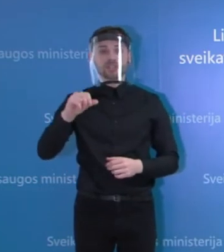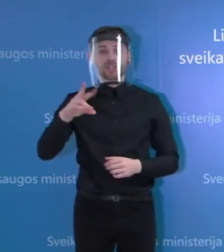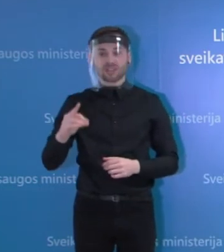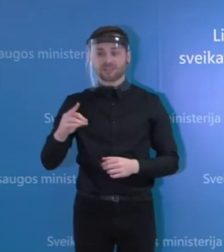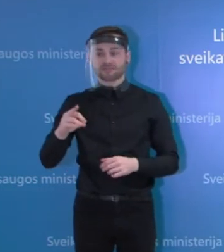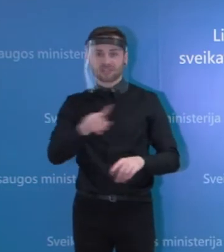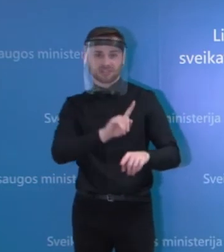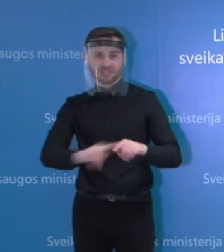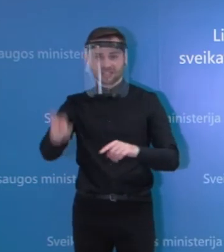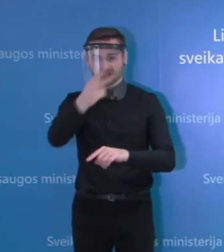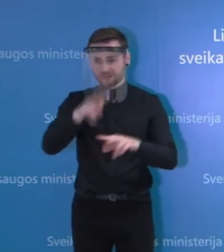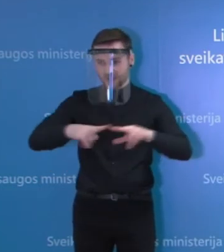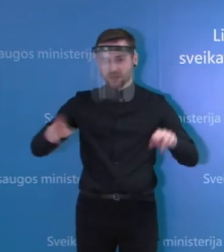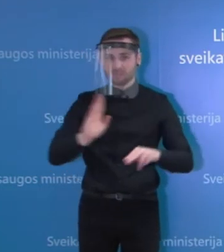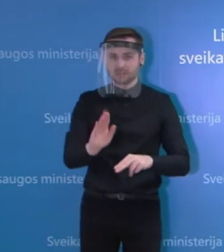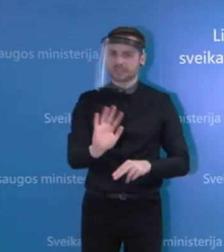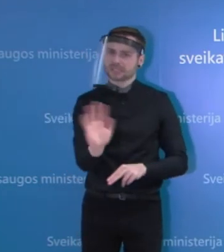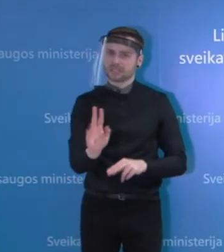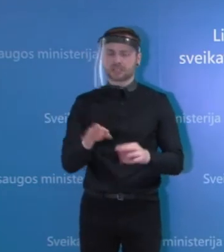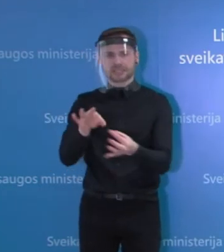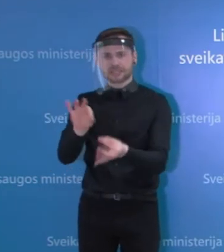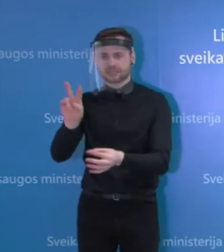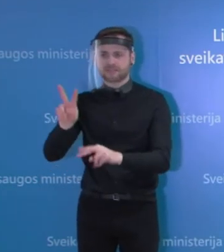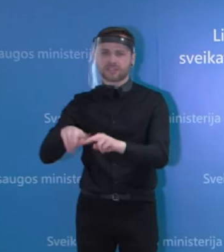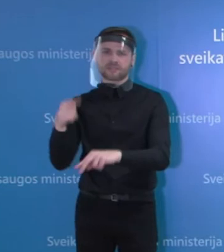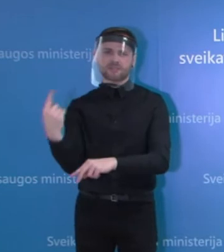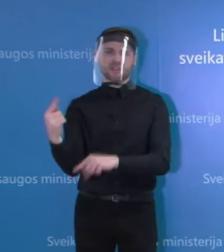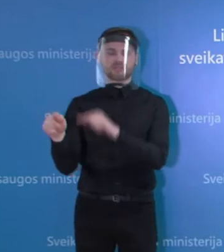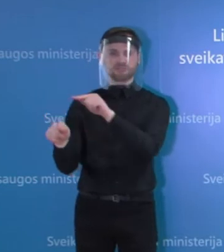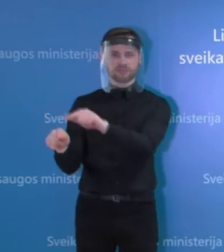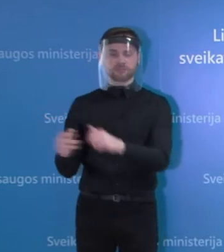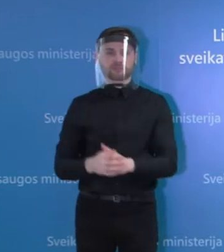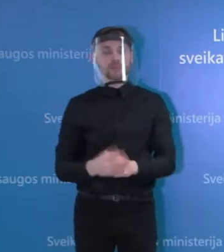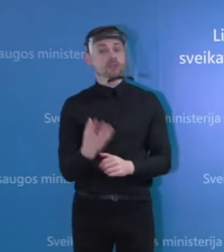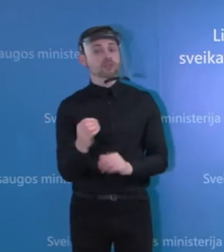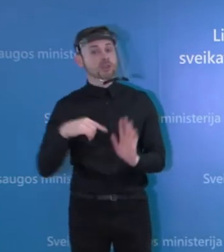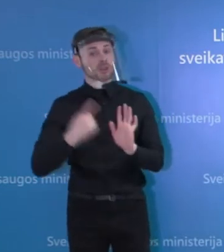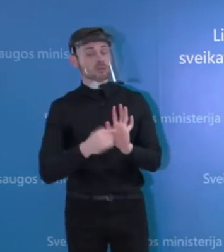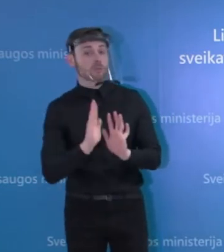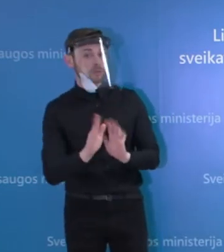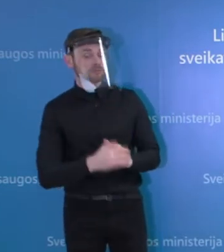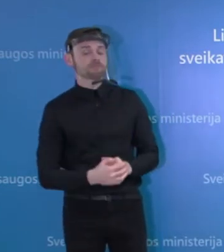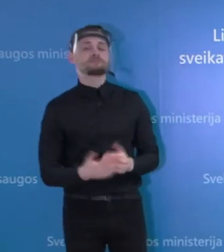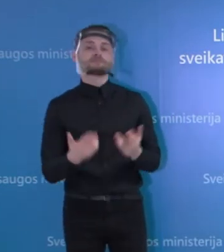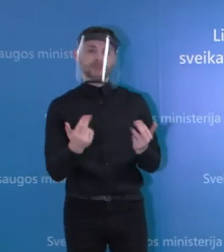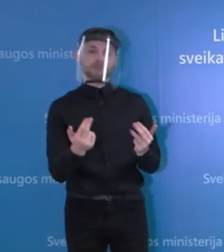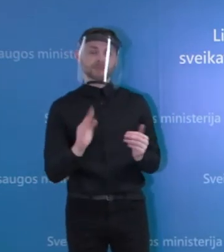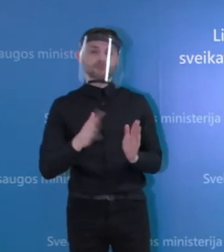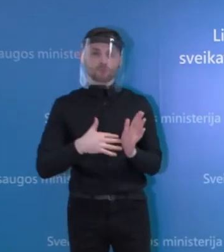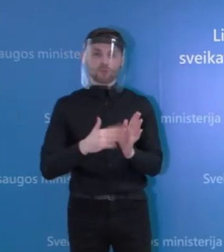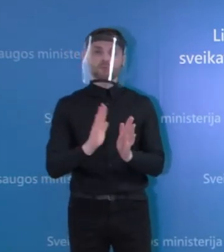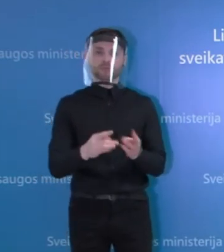Lietuvai. Tai yra pakankamai lokalus žydinys. Žiedūnė, kiti klausimai bus dar aš jūsų. Taip, taip bus.